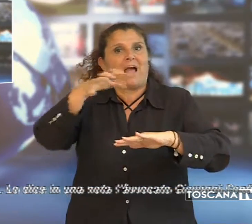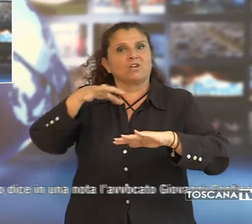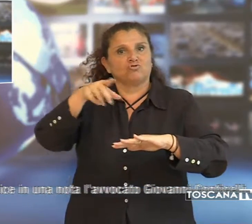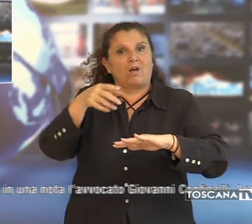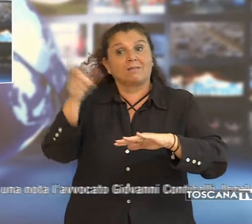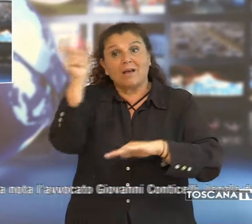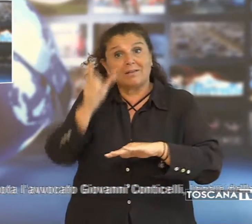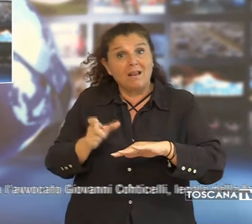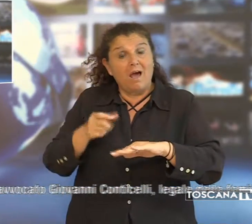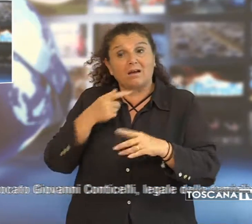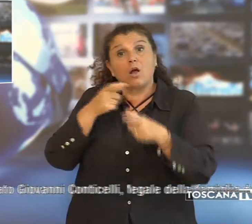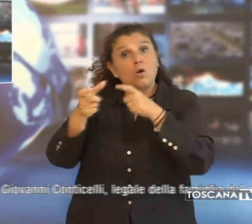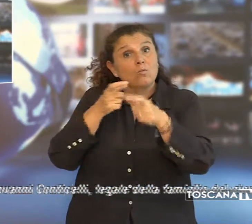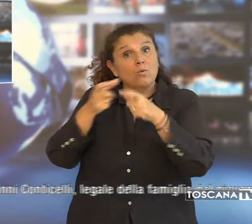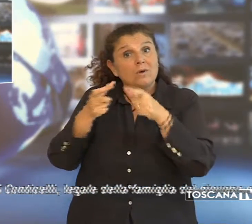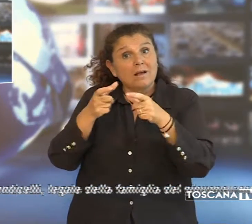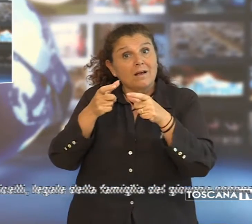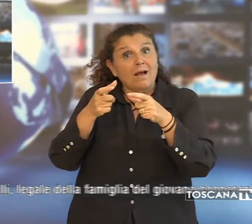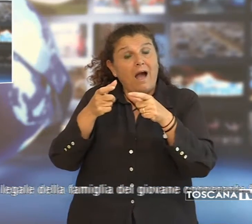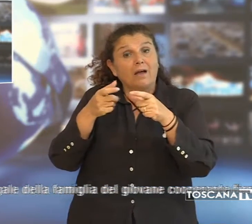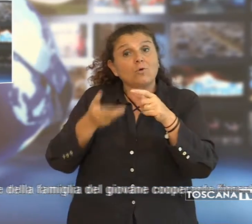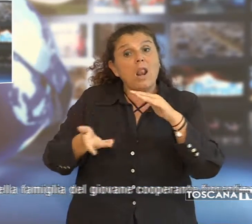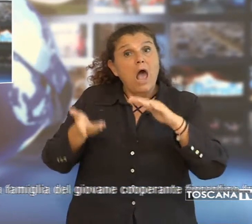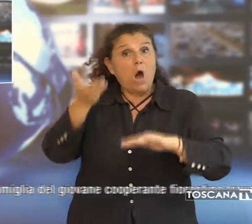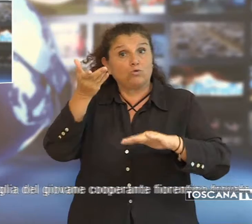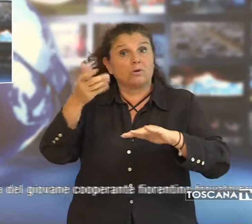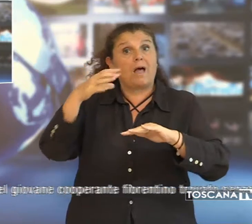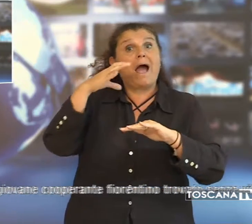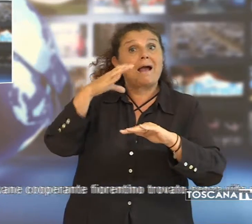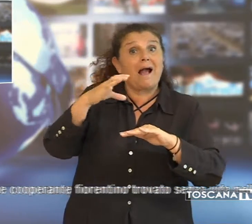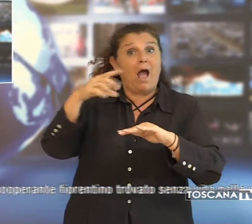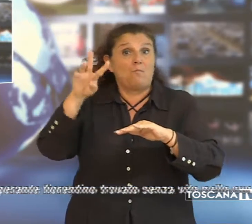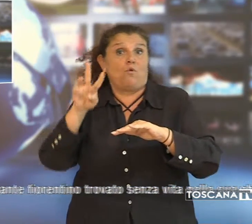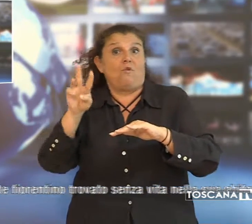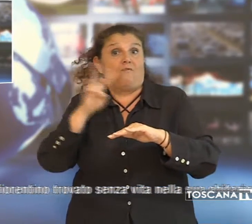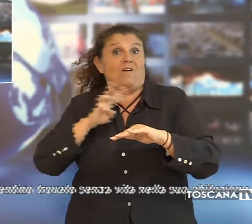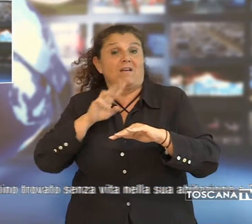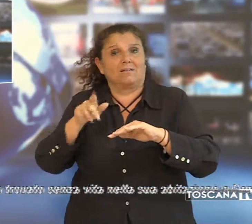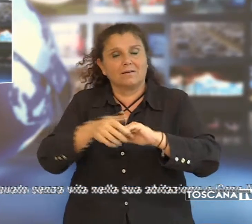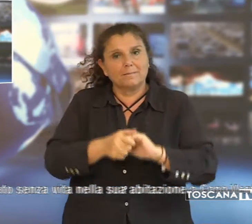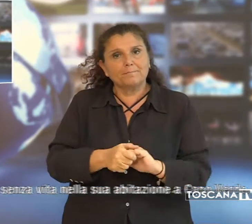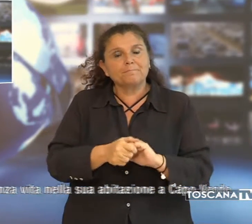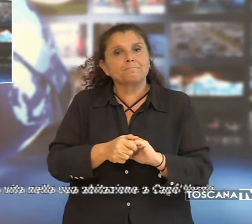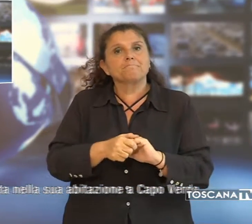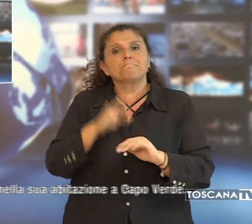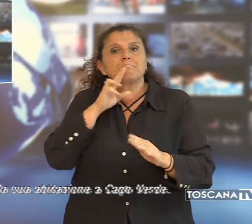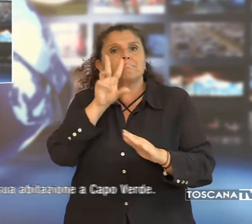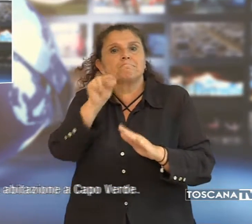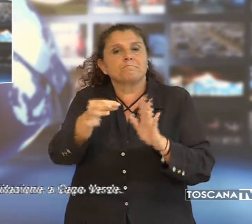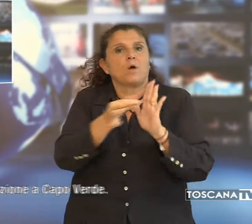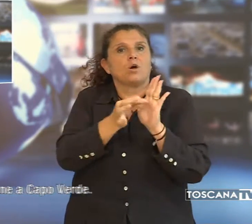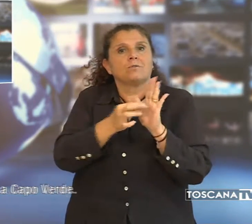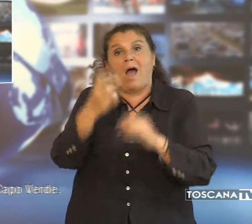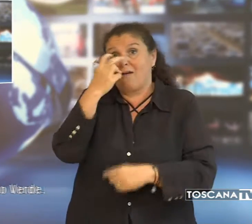comunicato di aver avanzato alle autorità capoverdiane. Lo dice in una nota l